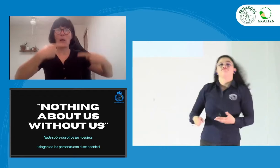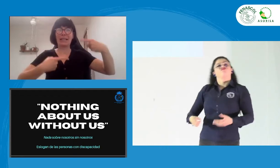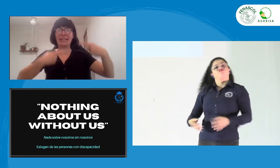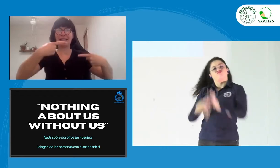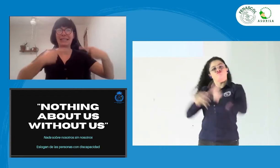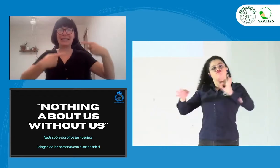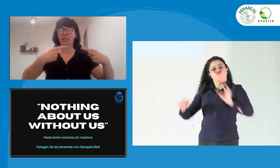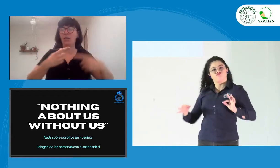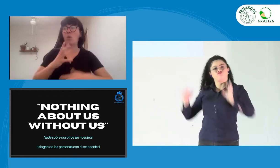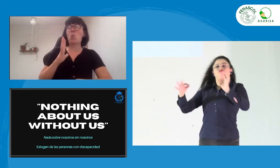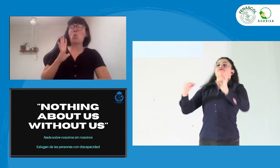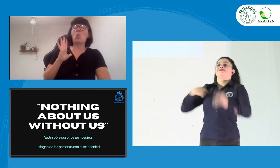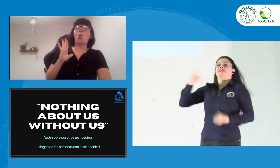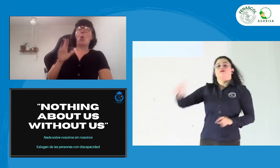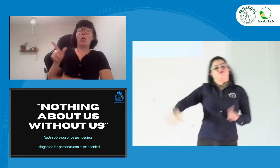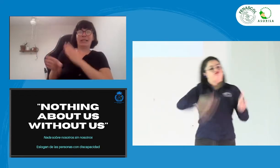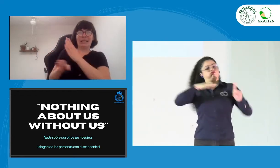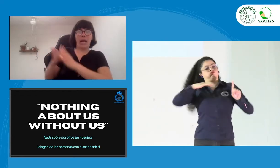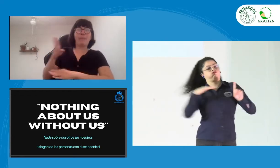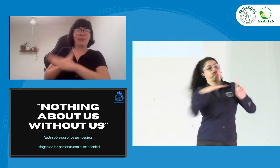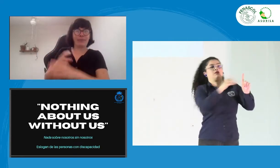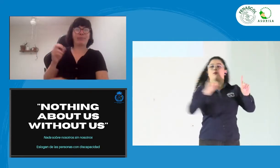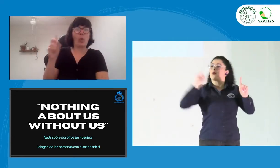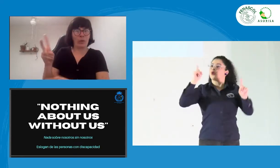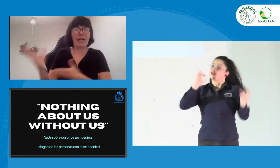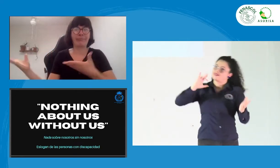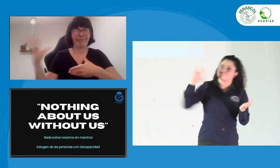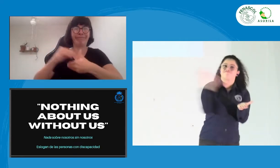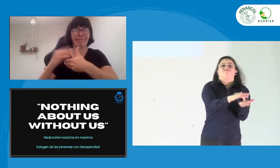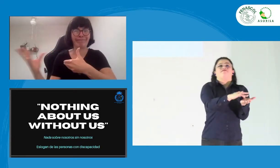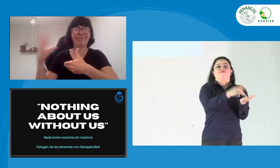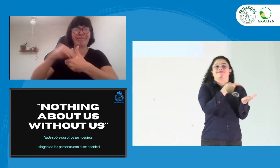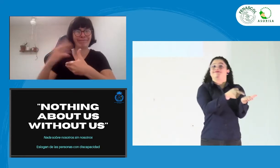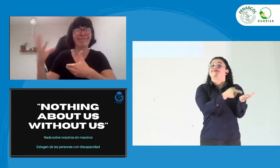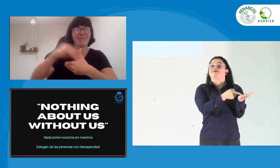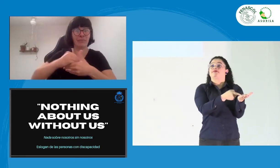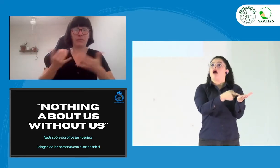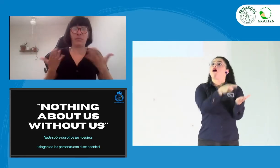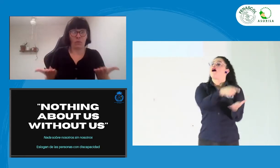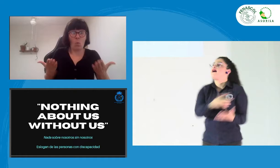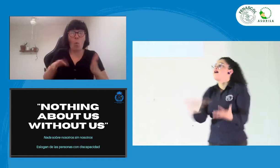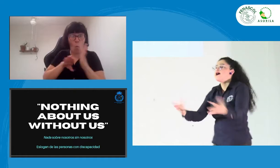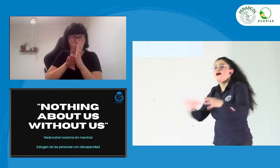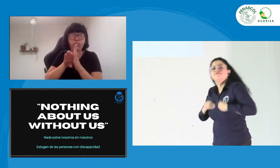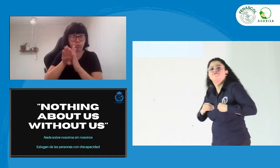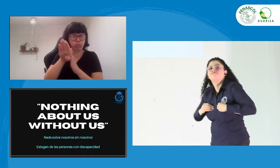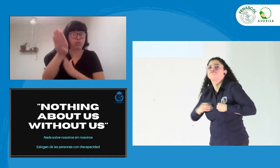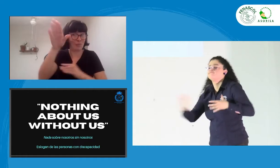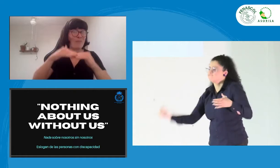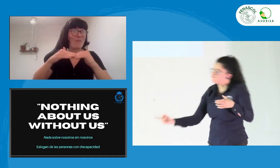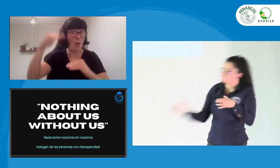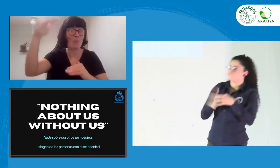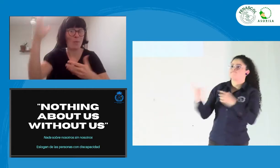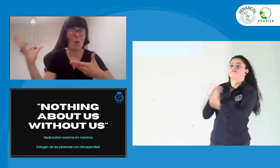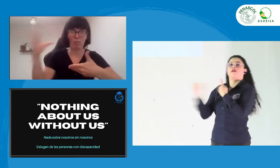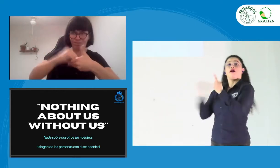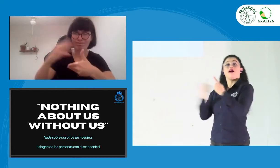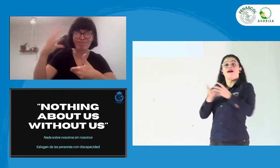un proceso lento, pero va a ser el más efectivo posible. Y que de esta manera los mismos tomadores con decisión llamen a la acción,